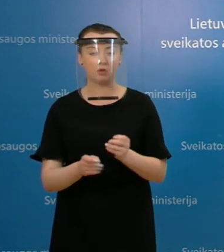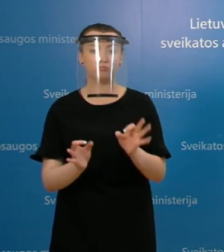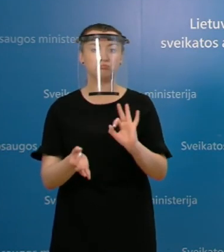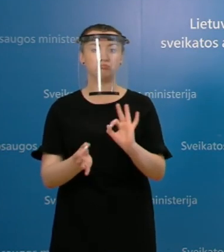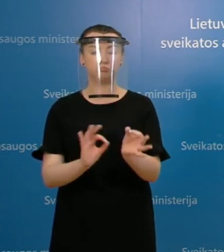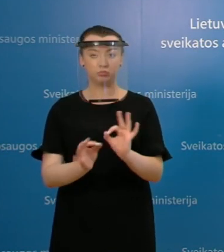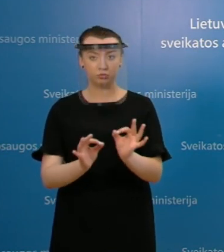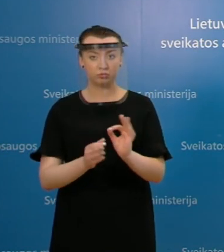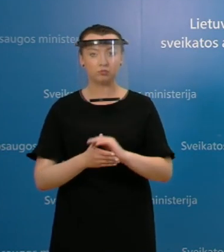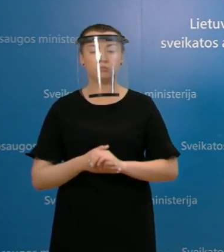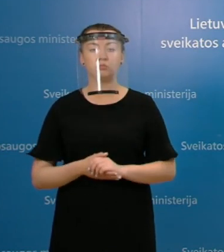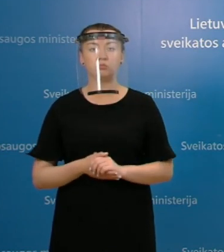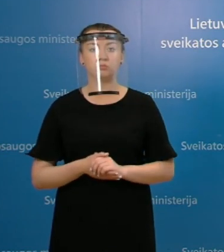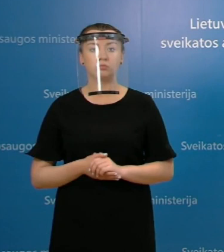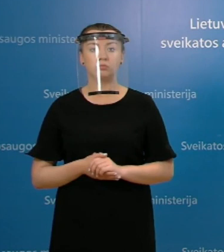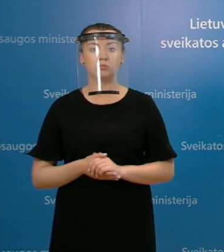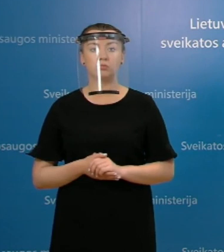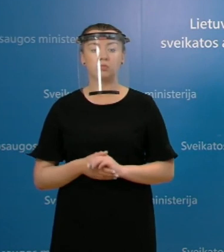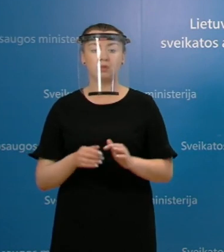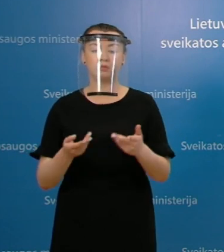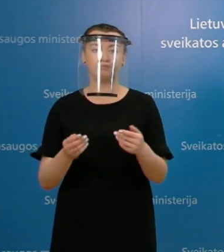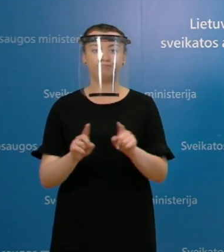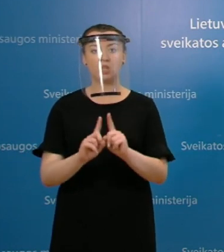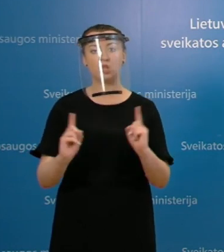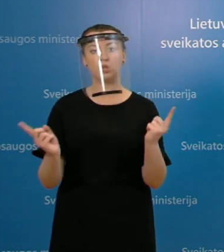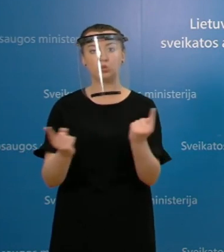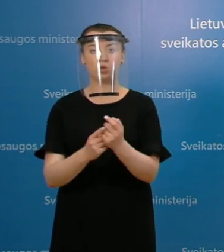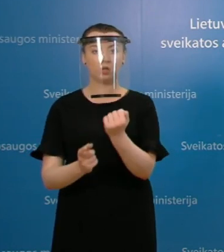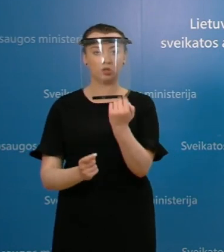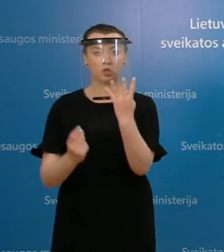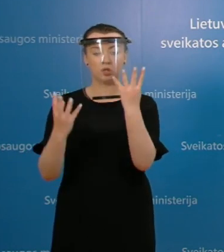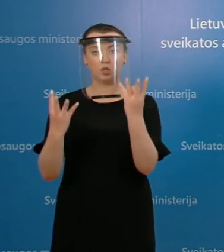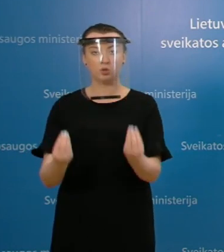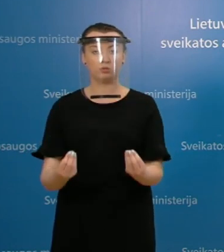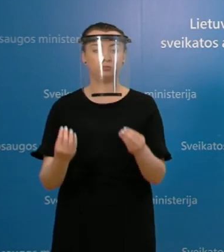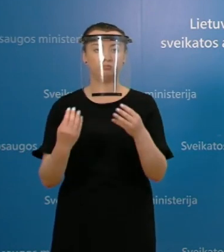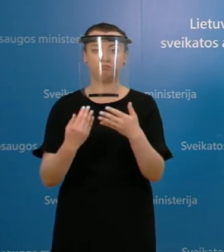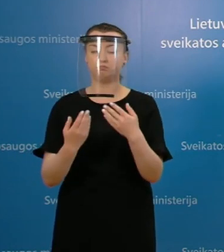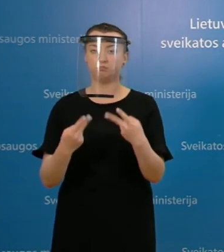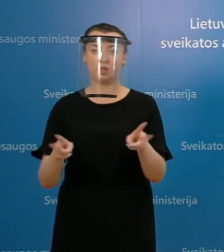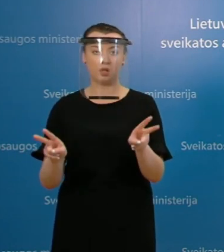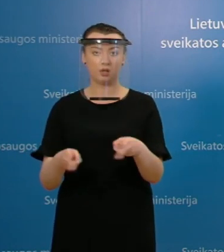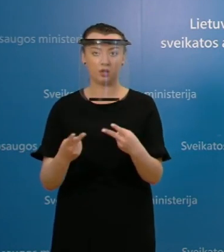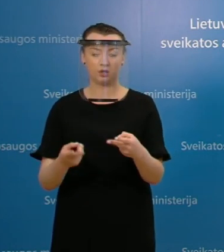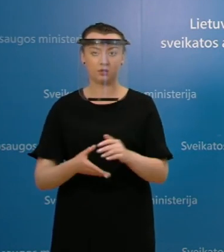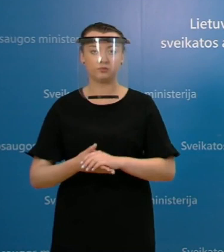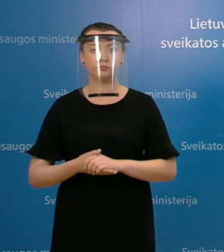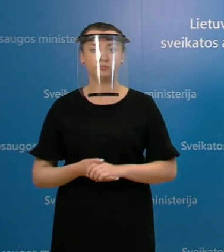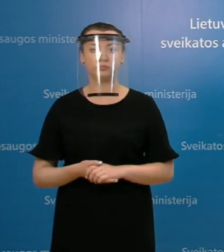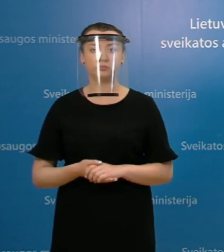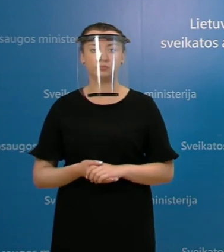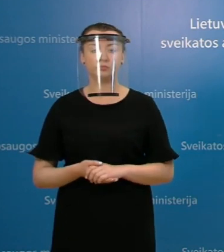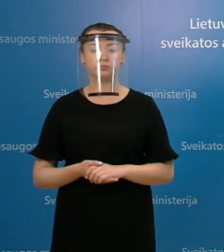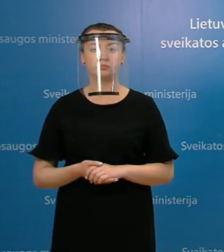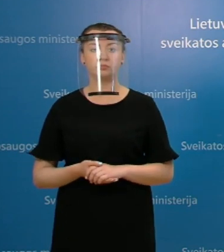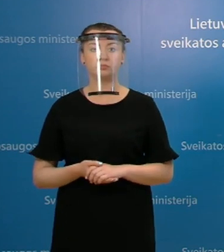tūkstančių gyventojų, nebereikės 14 dienų tiesiog savo izolacijos arba